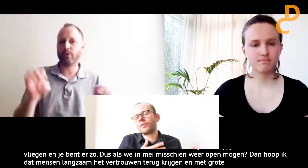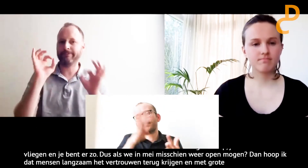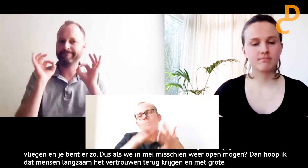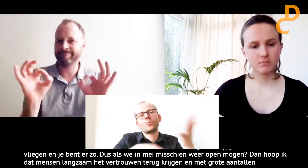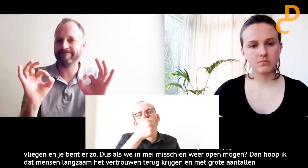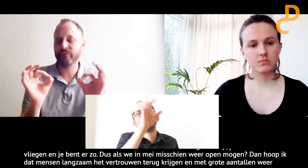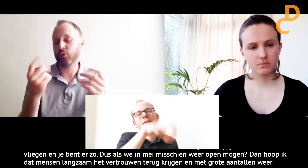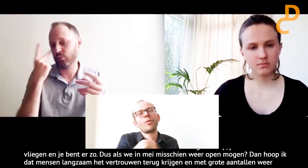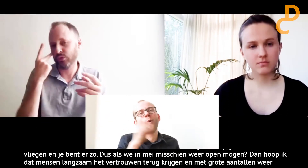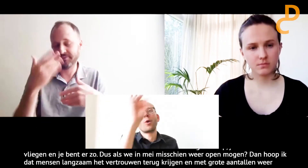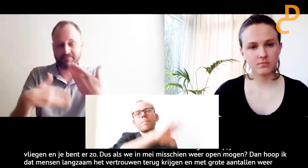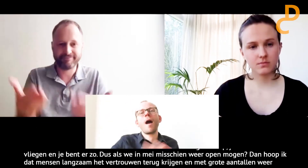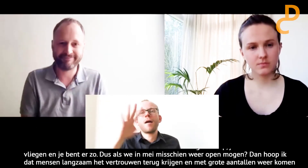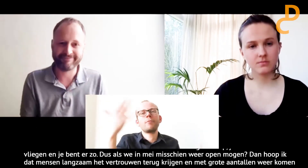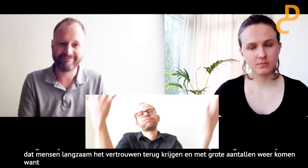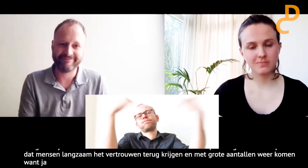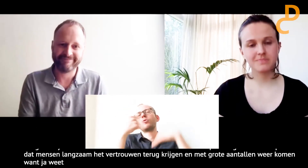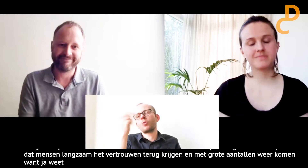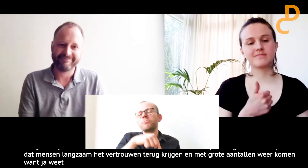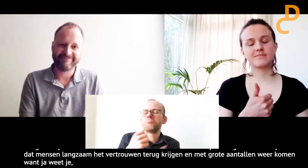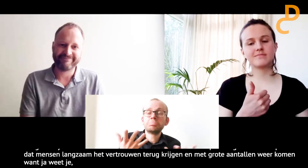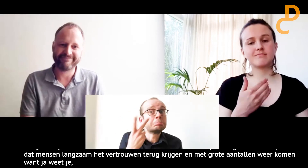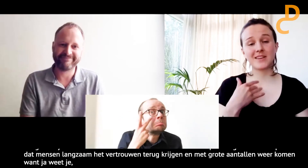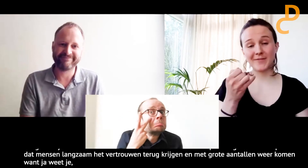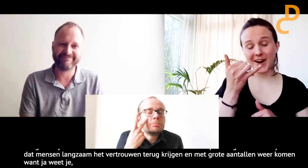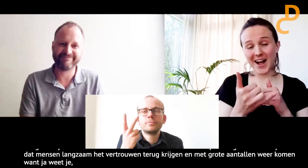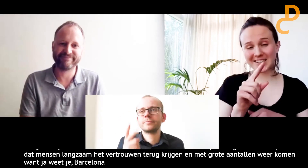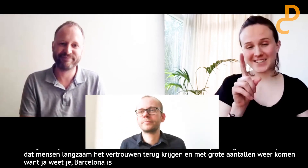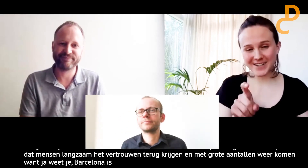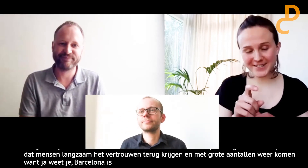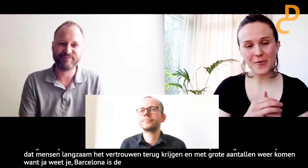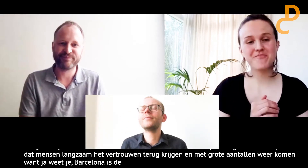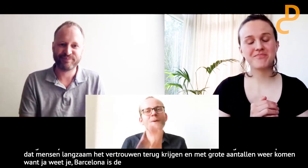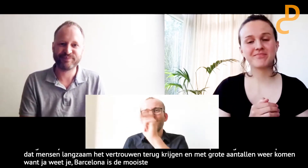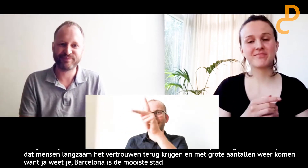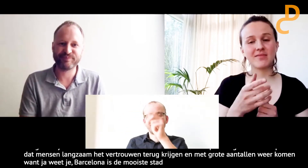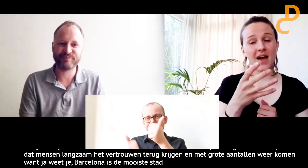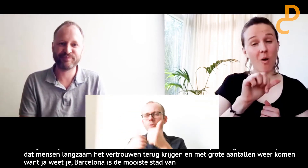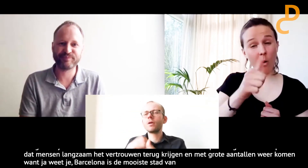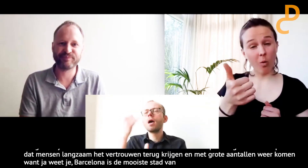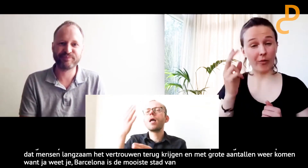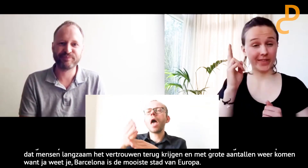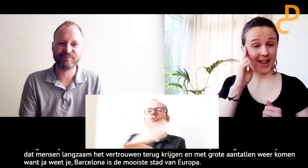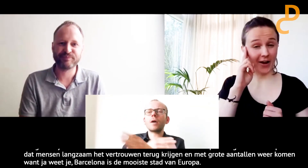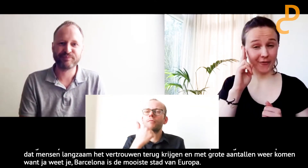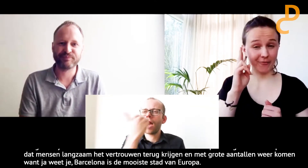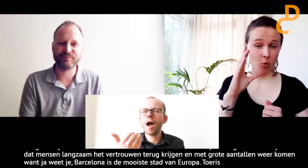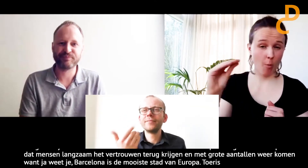Want ja, weet Barcelona is natuurlijk echt de mooiste stad van Europa. Dus het toerisme stroomt wel weer toe. Oké. En dan heb ik nog een